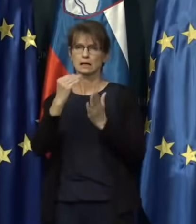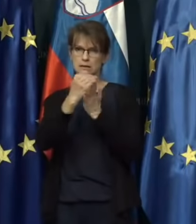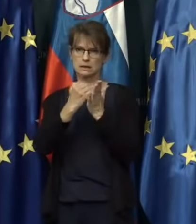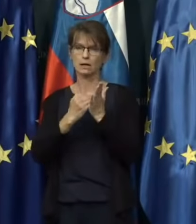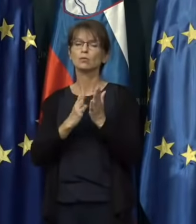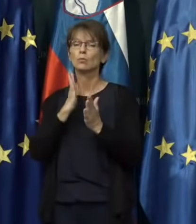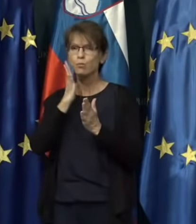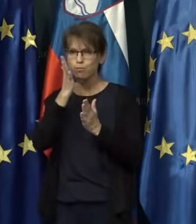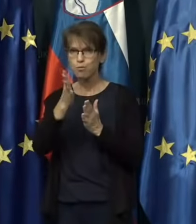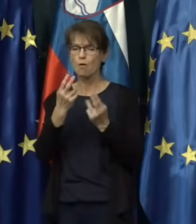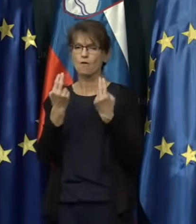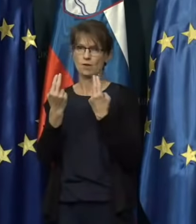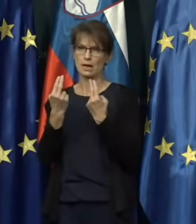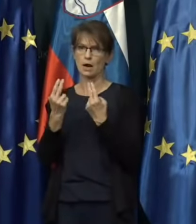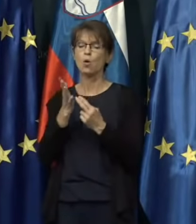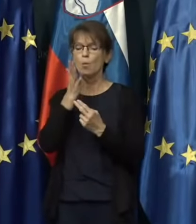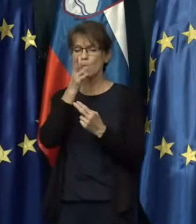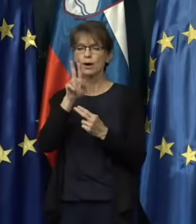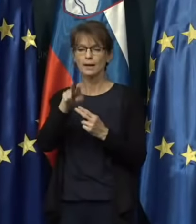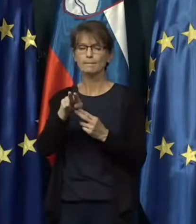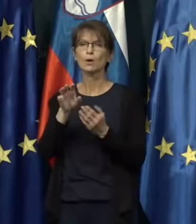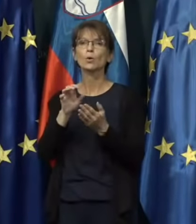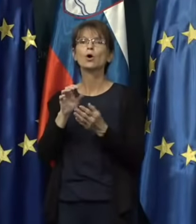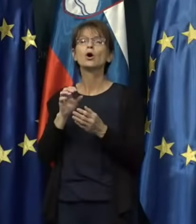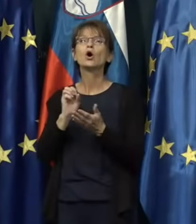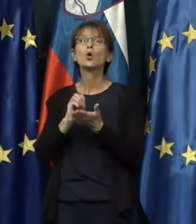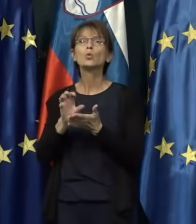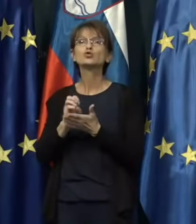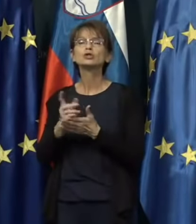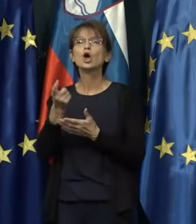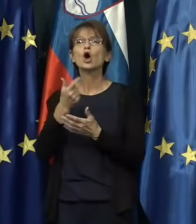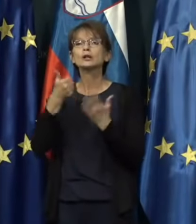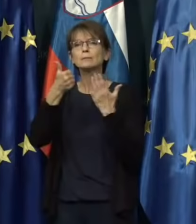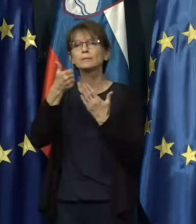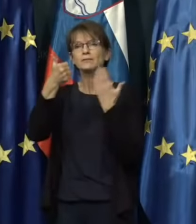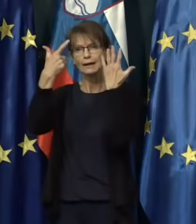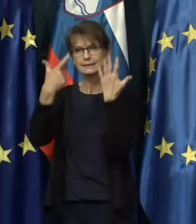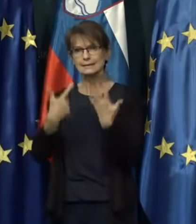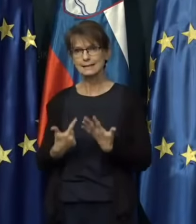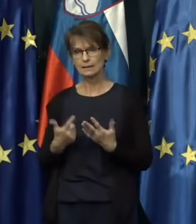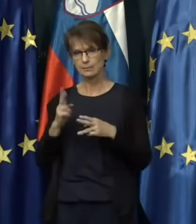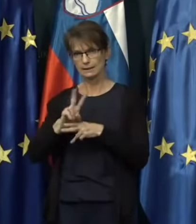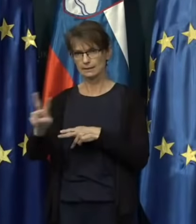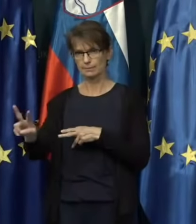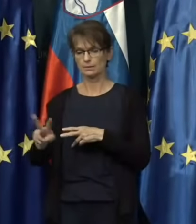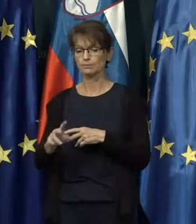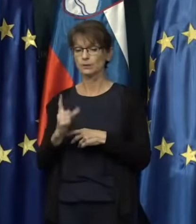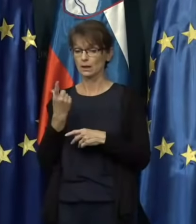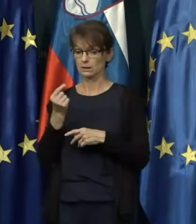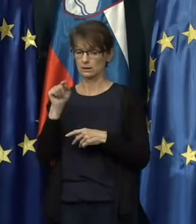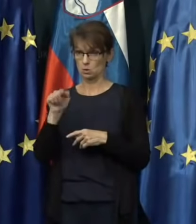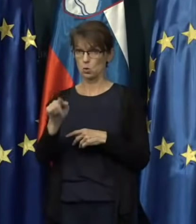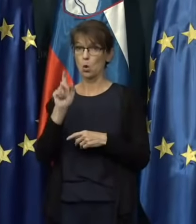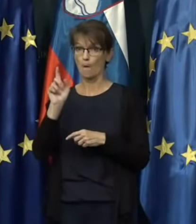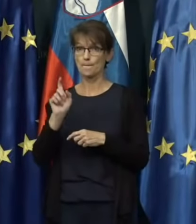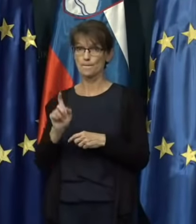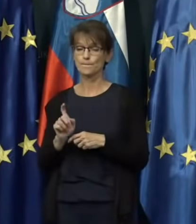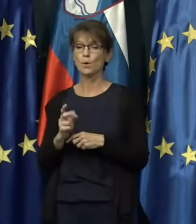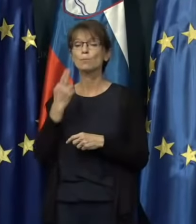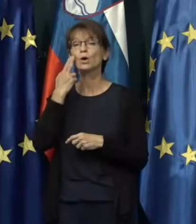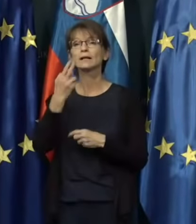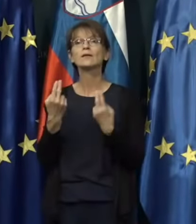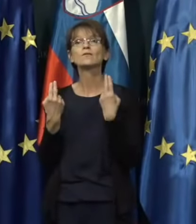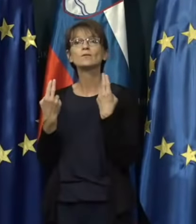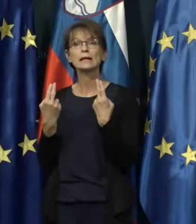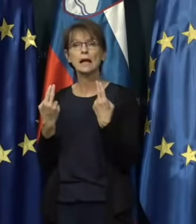veljav, torej bo imel učinek od prvega sedmega. In s to opombo, glede